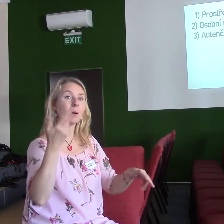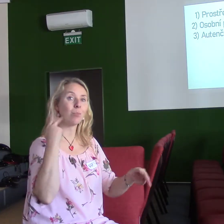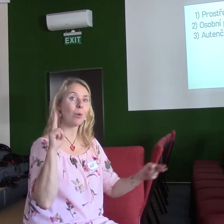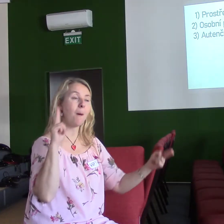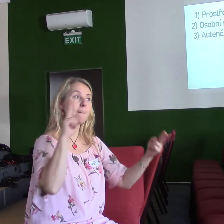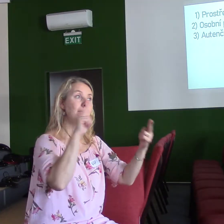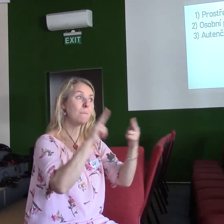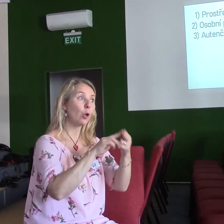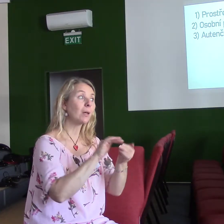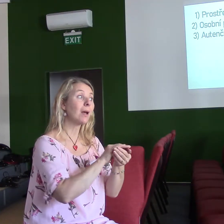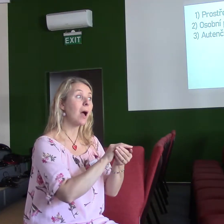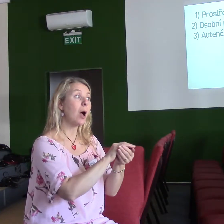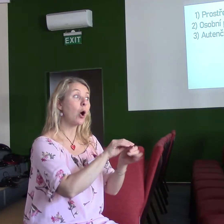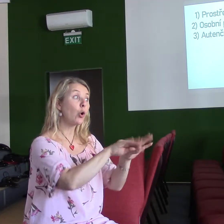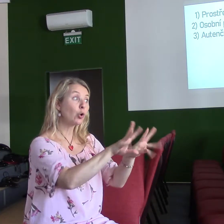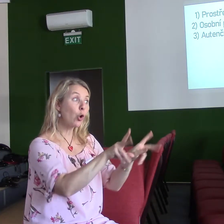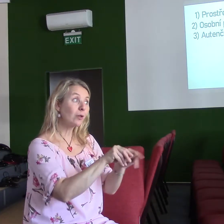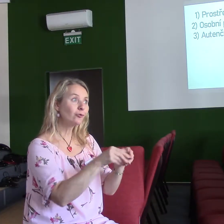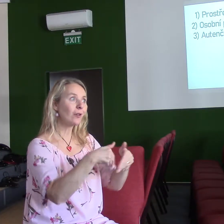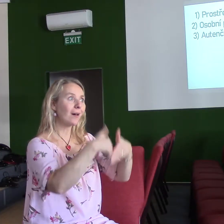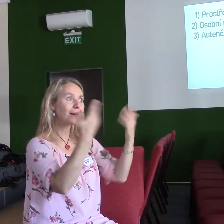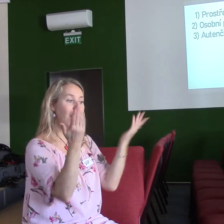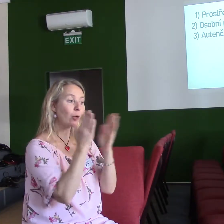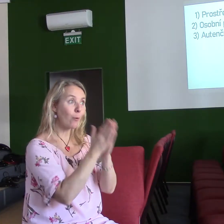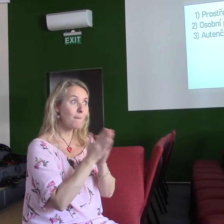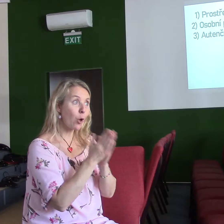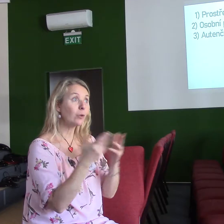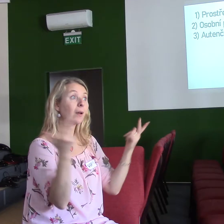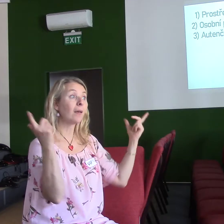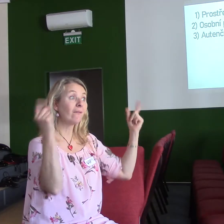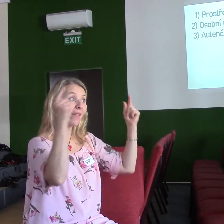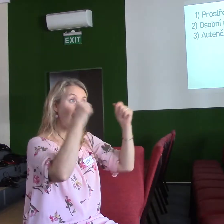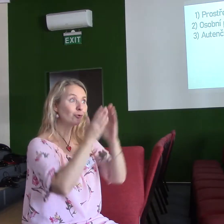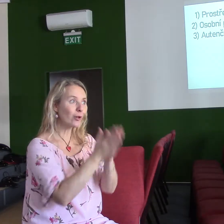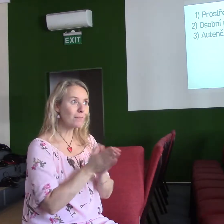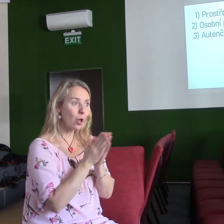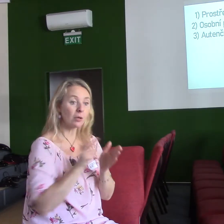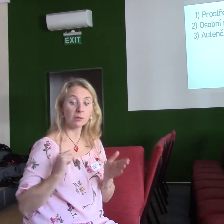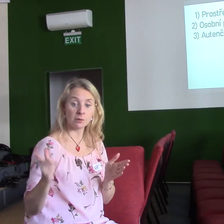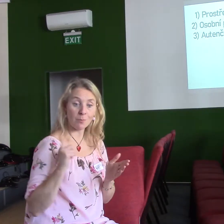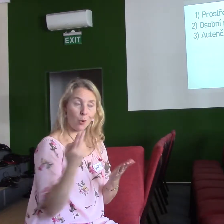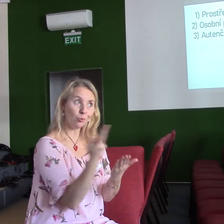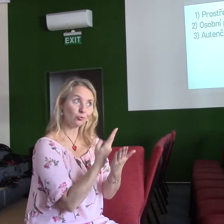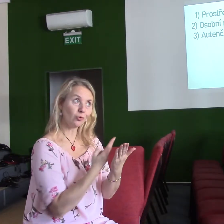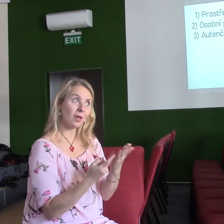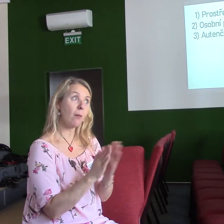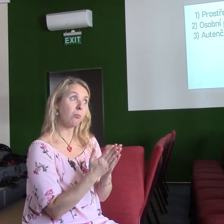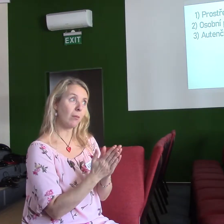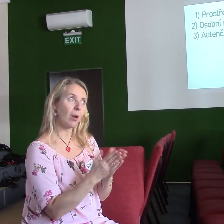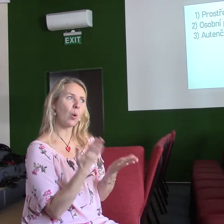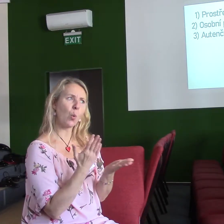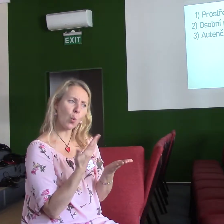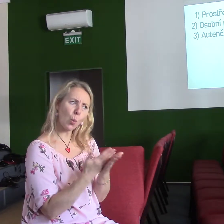rodiče, když se ráno modlí, večer modlí, když se čtou Bibli, nebo společně čtou Bibli. A byl to pro ně ovrovský vzor a příklad.